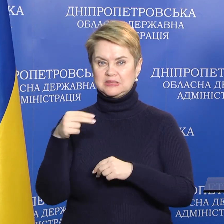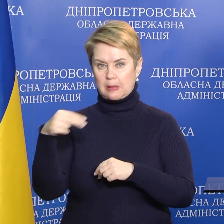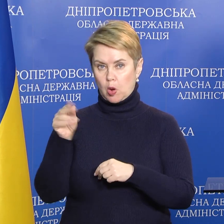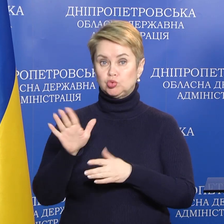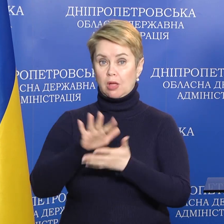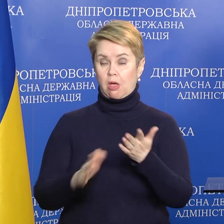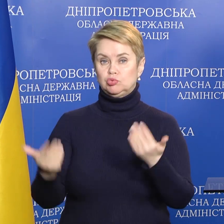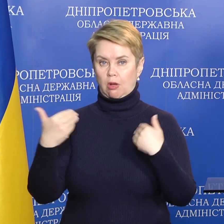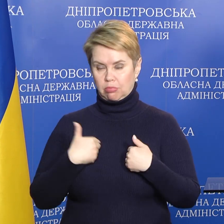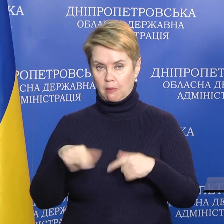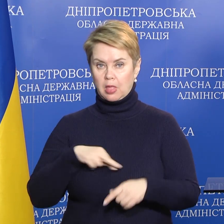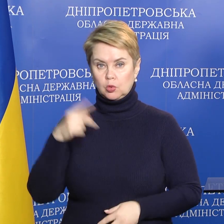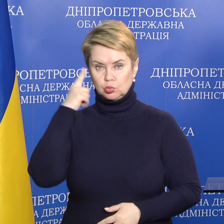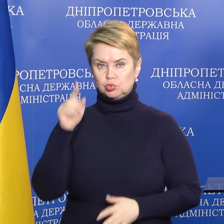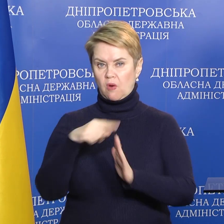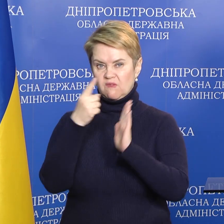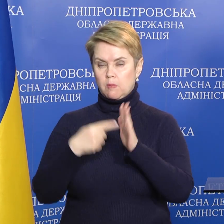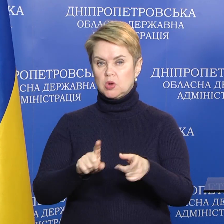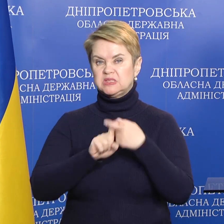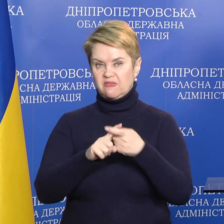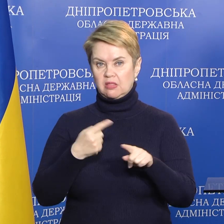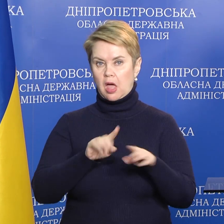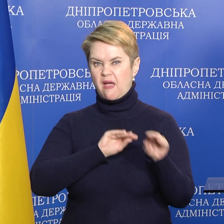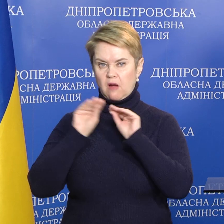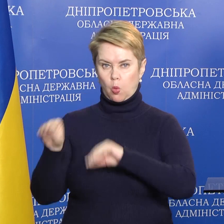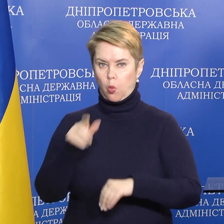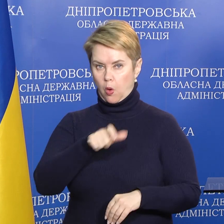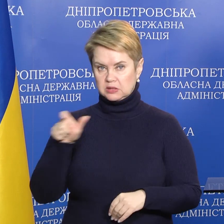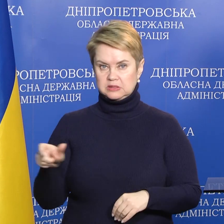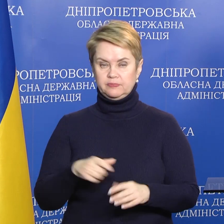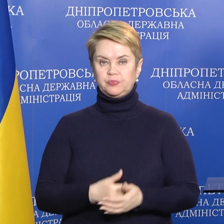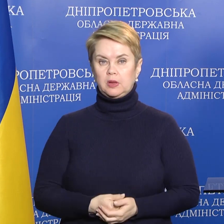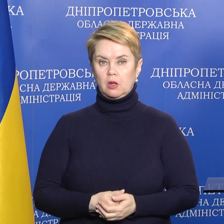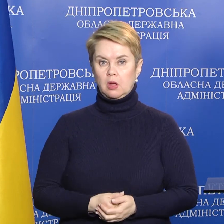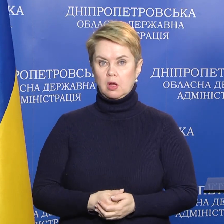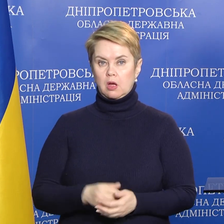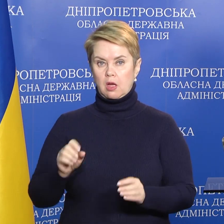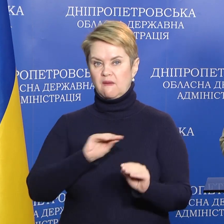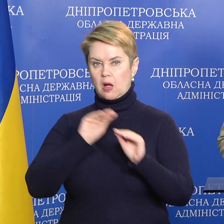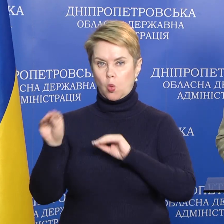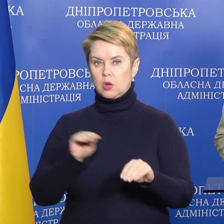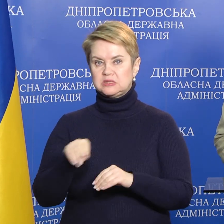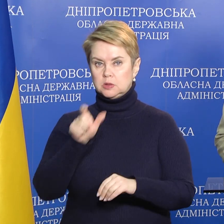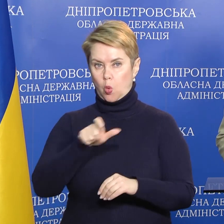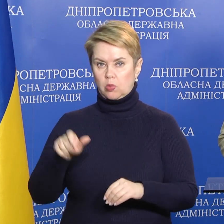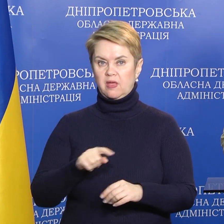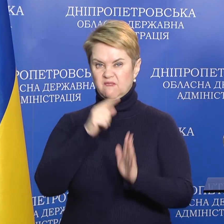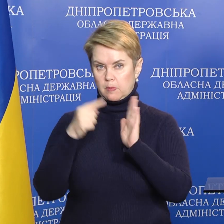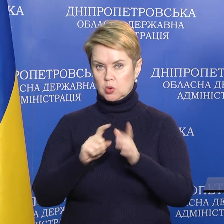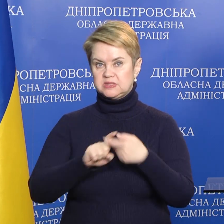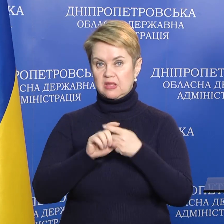дальше к нам. Я думаю, что вопрос, связанный на эвакуации, эвакционный вопрос, связанный с